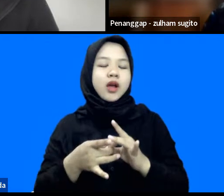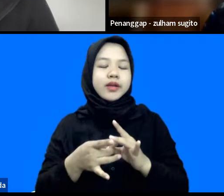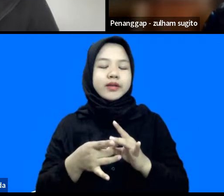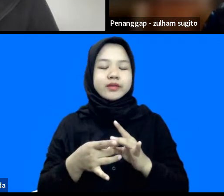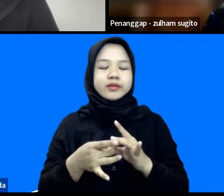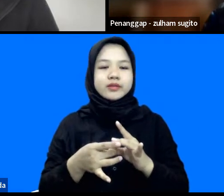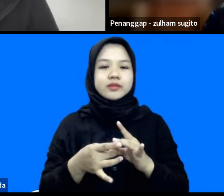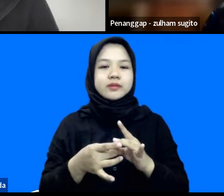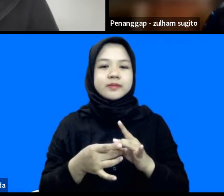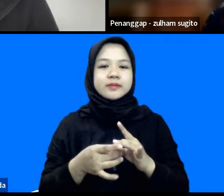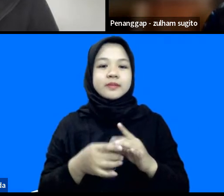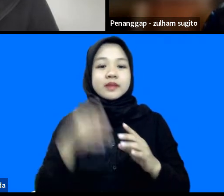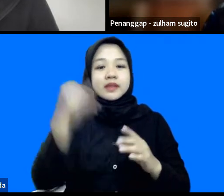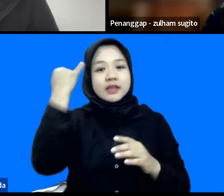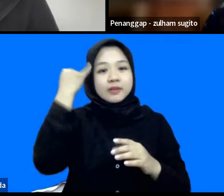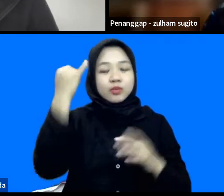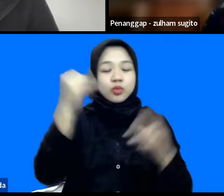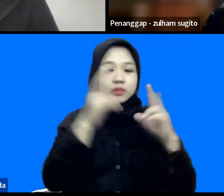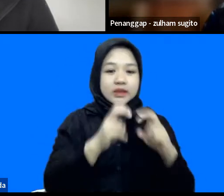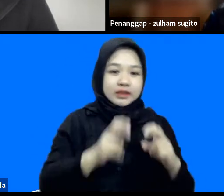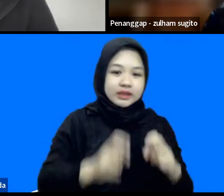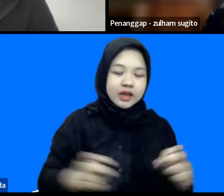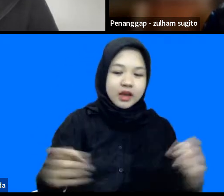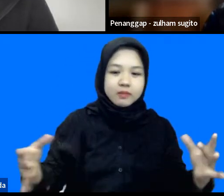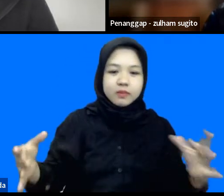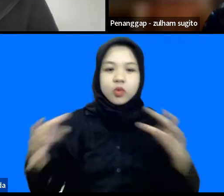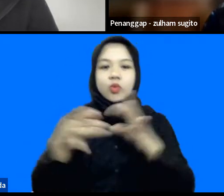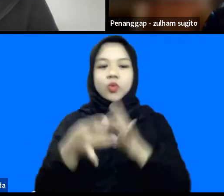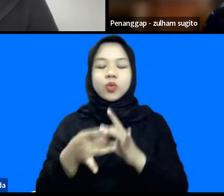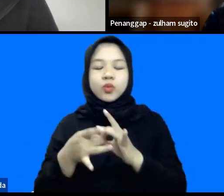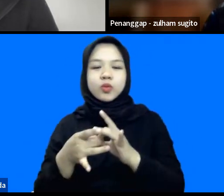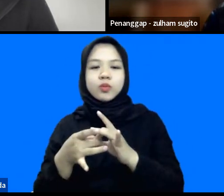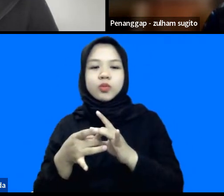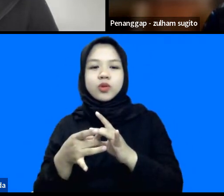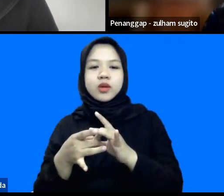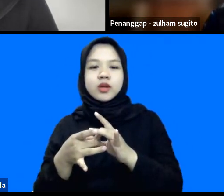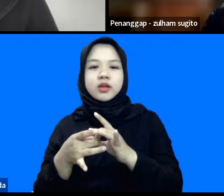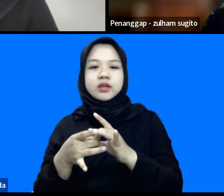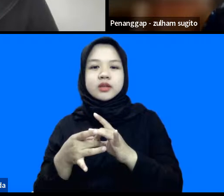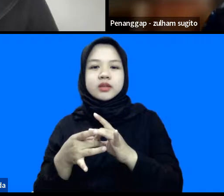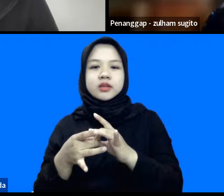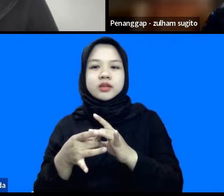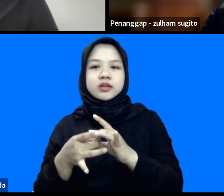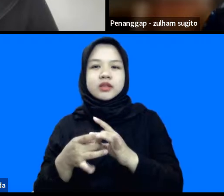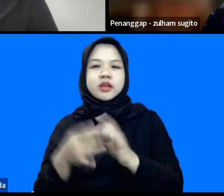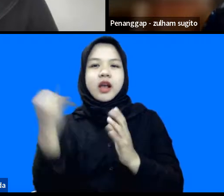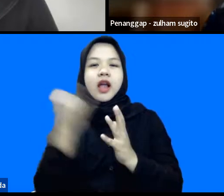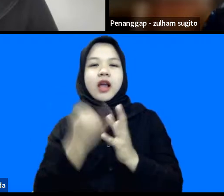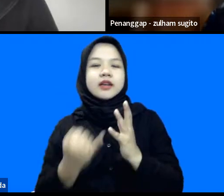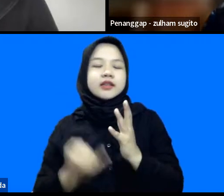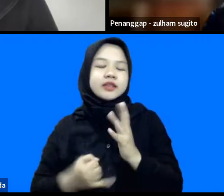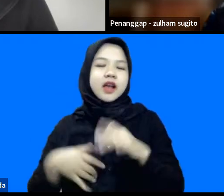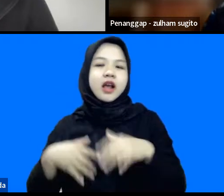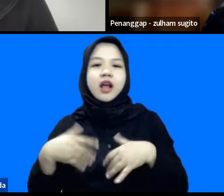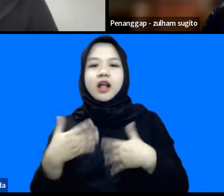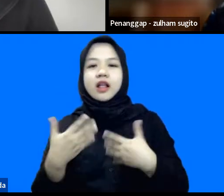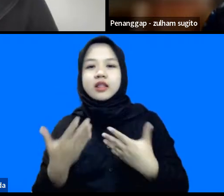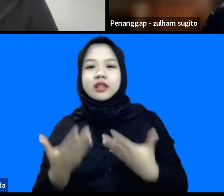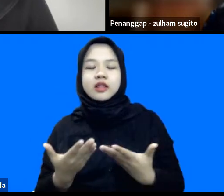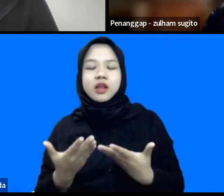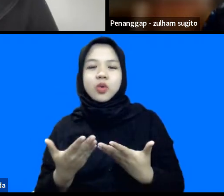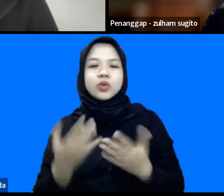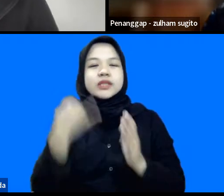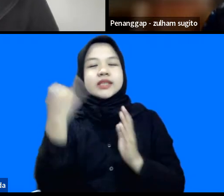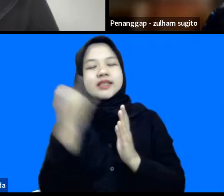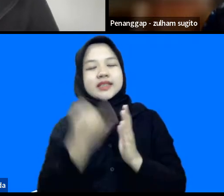sains atau penelitian itu kemudian menjadi sebuah karya ataupun apa ya seni